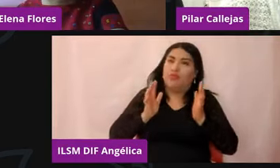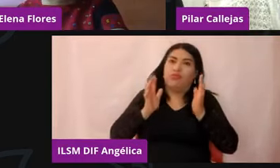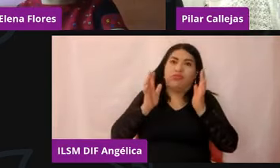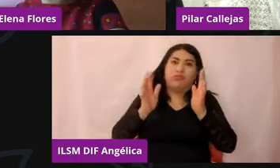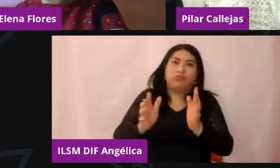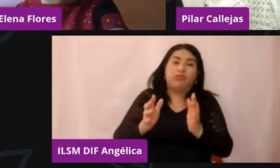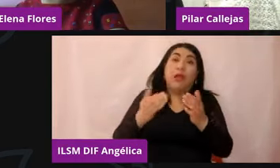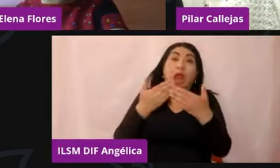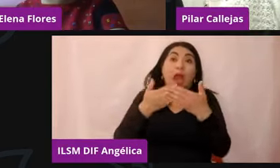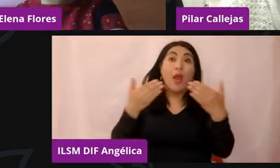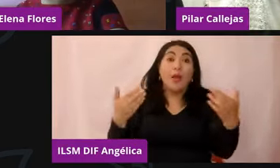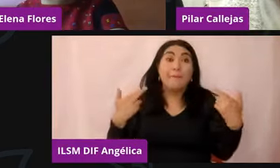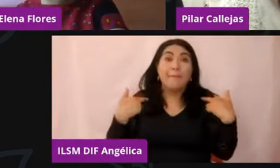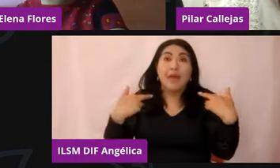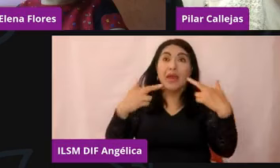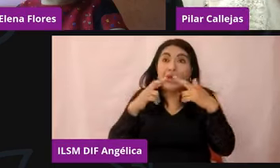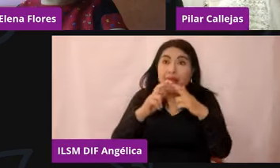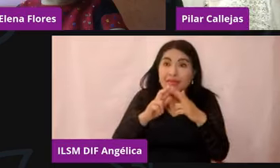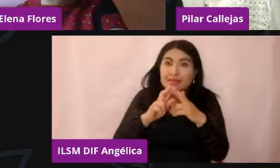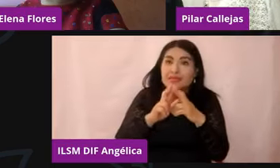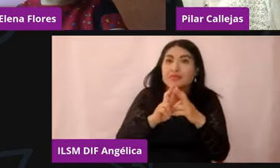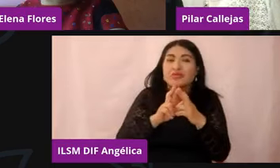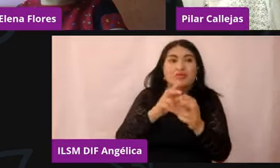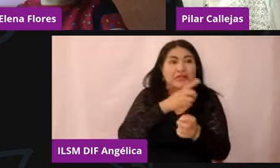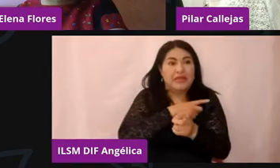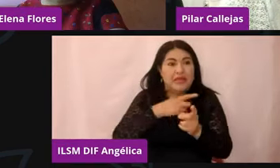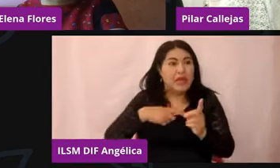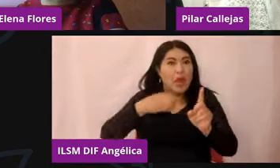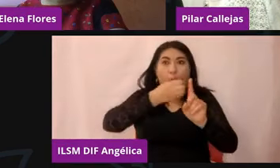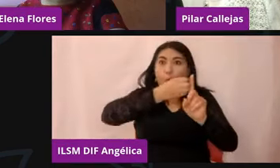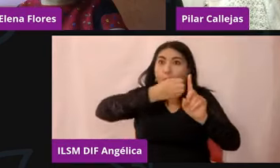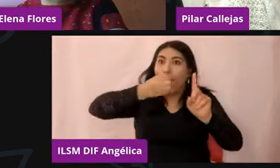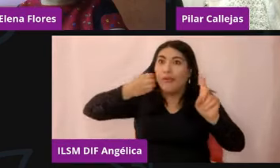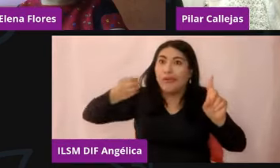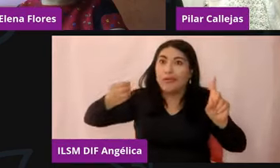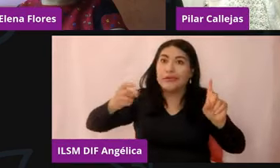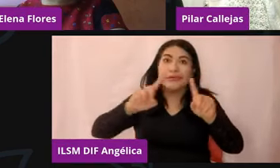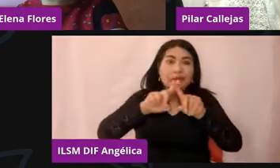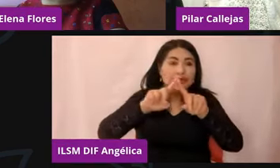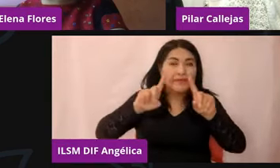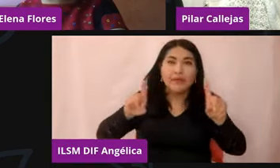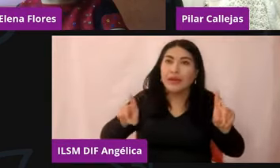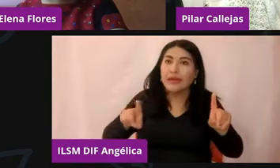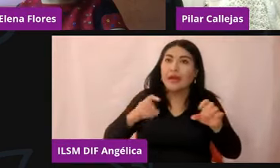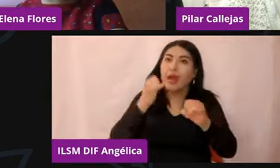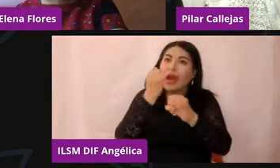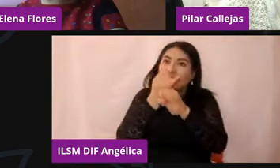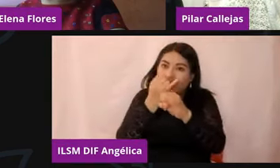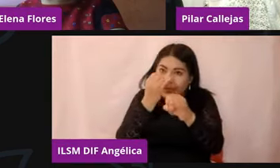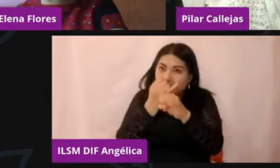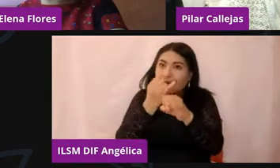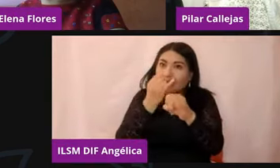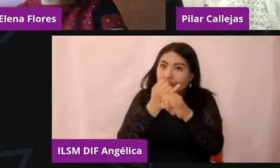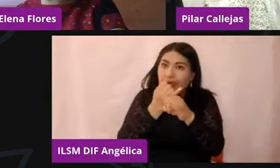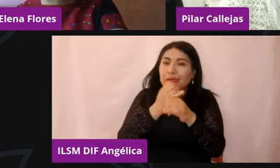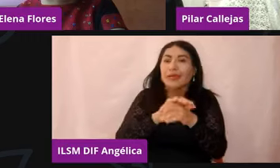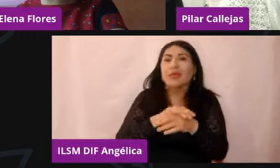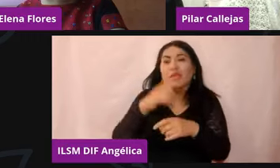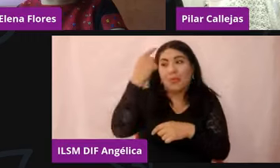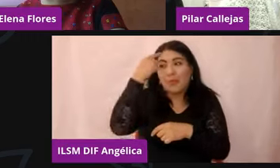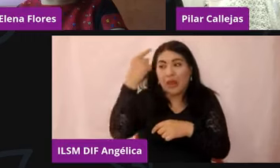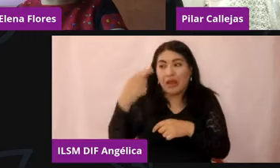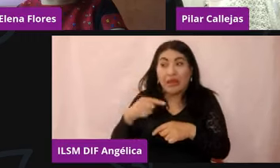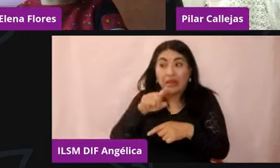docentes tuvieron que armar toda una estrategia virtual, ¿no? Para que se cumpliera el programa que